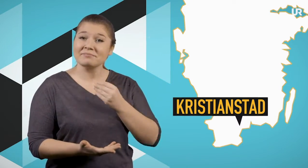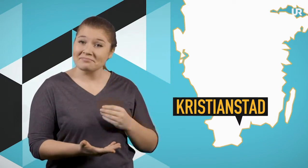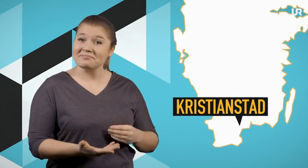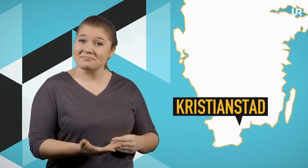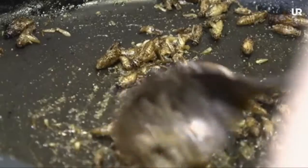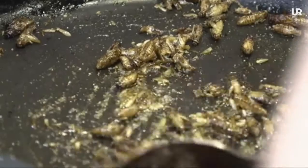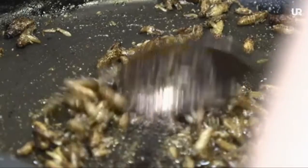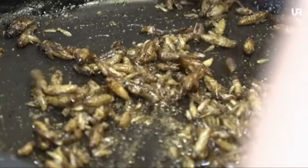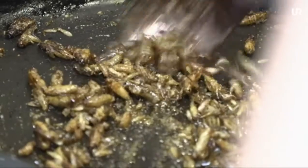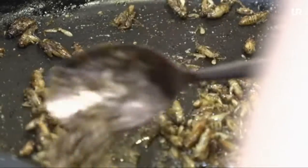matlagning.